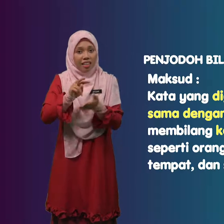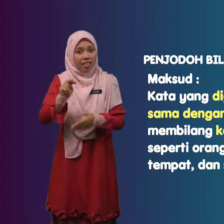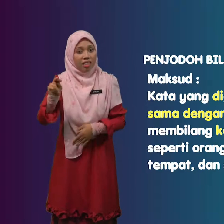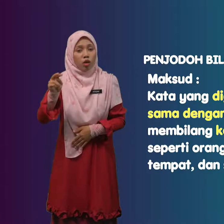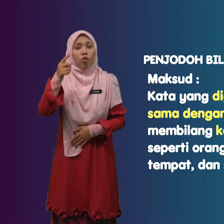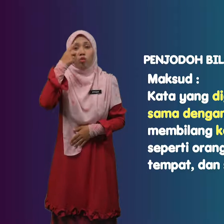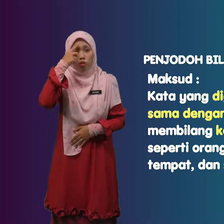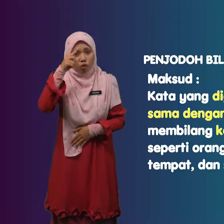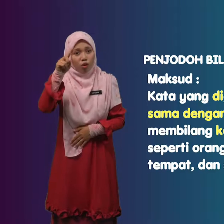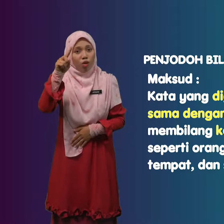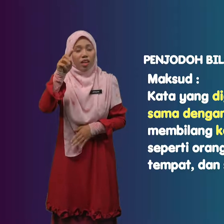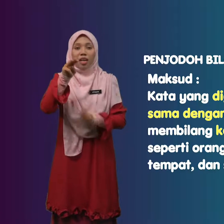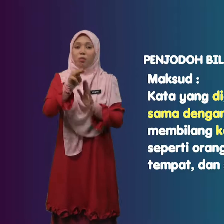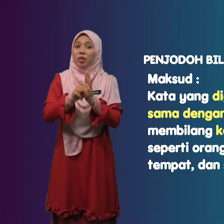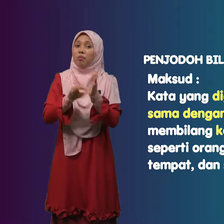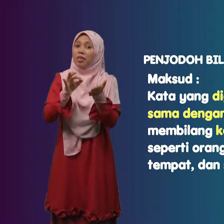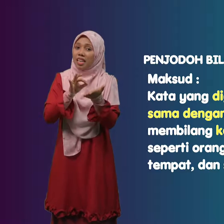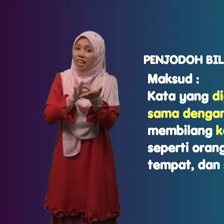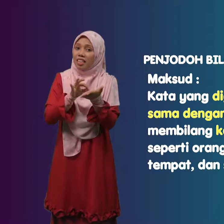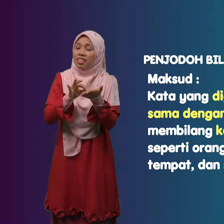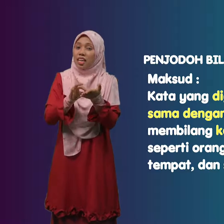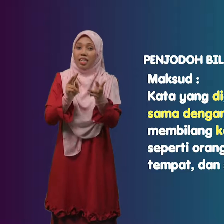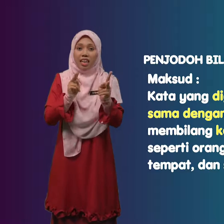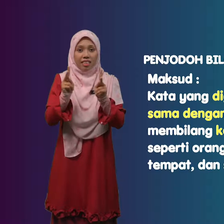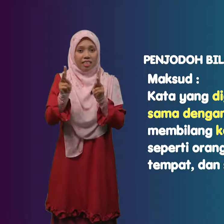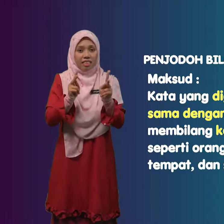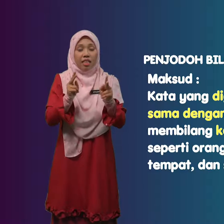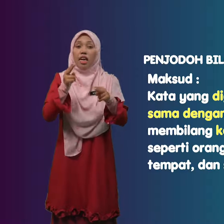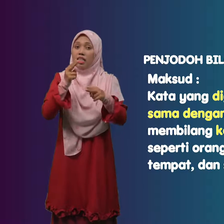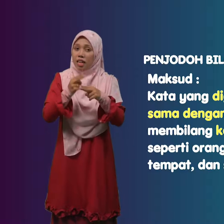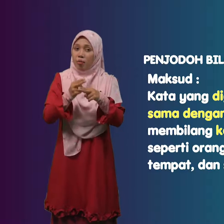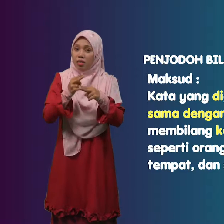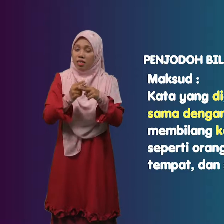untuk membilang kata nama